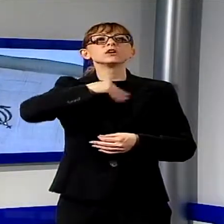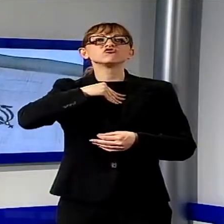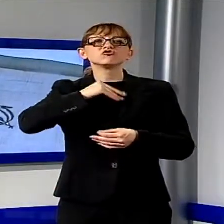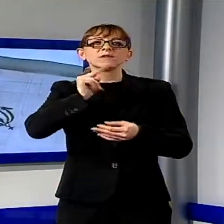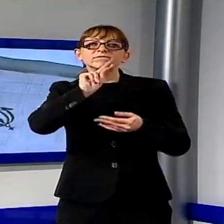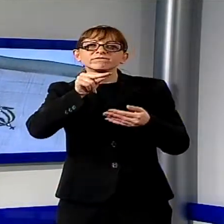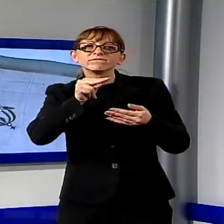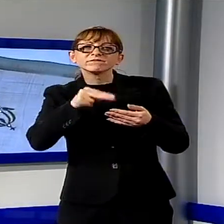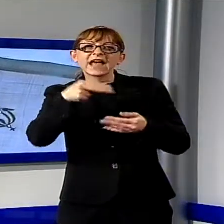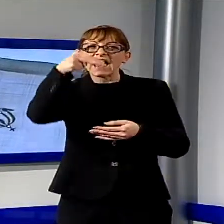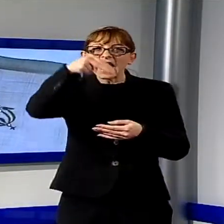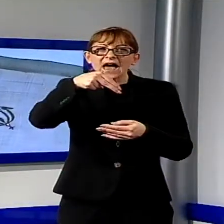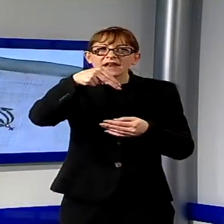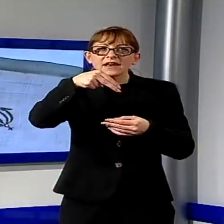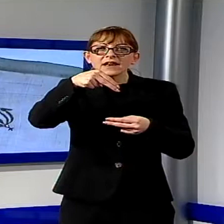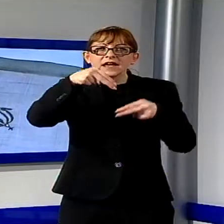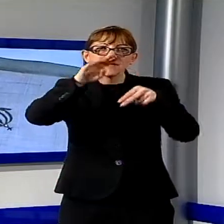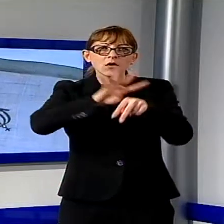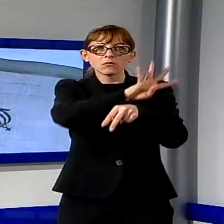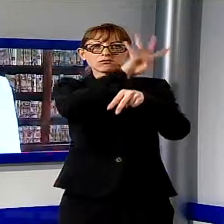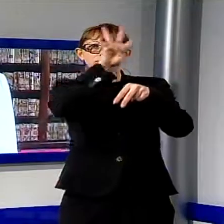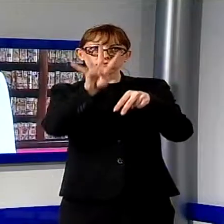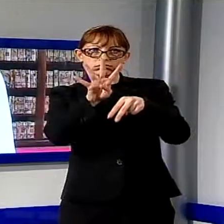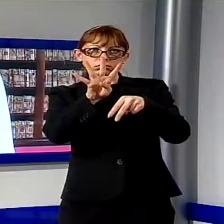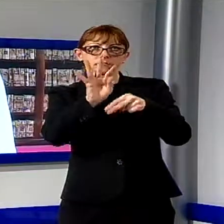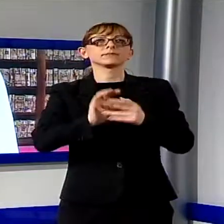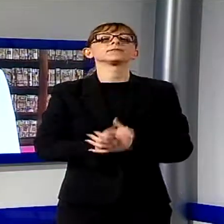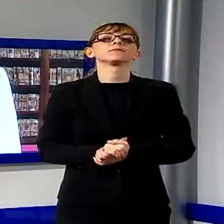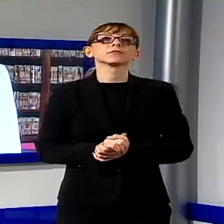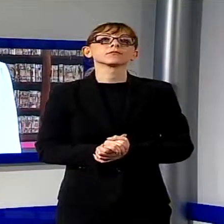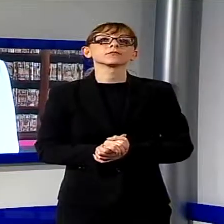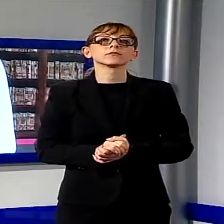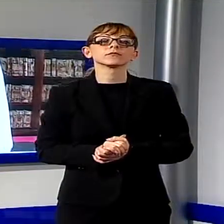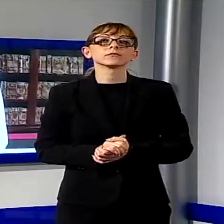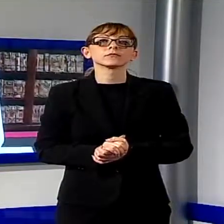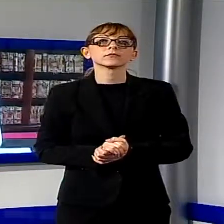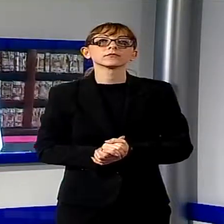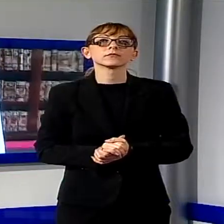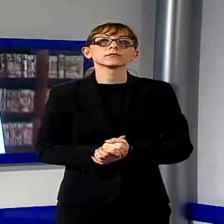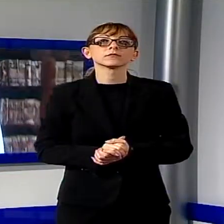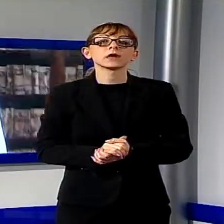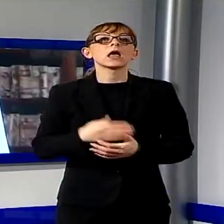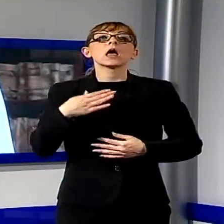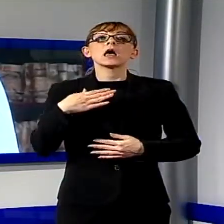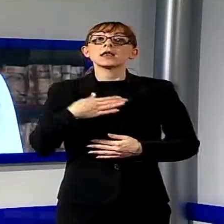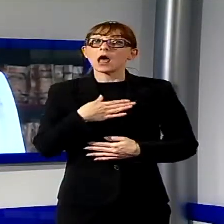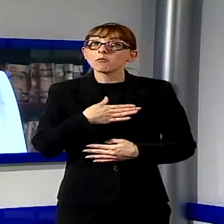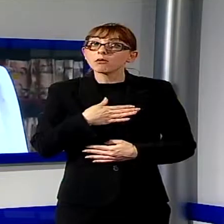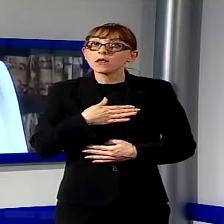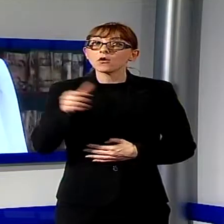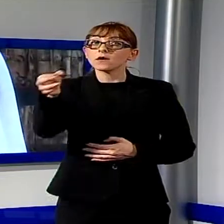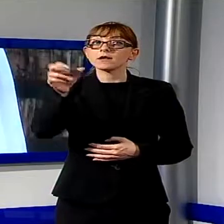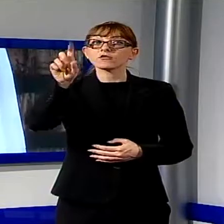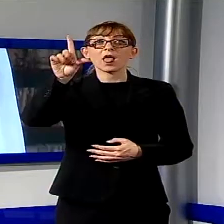sera del 26 febbraio 1815, 200 anni fa, l'imperatore fuggì dall'isola d'Elba per il ritorno in Francia,